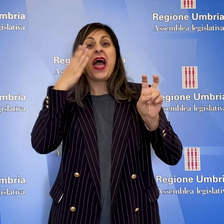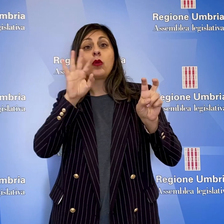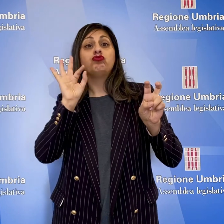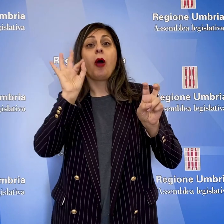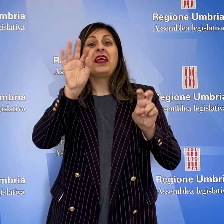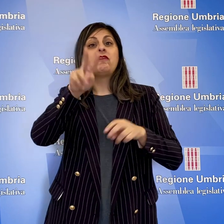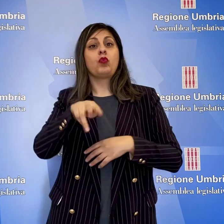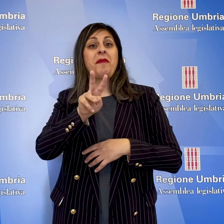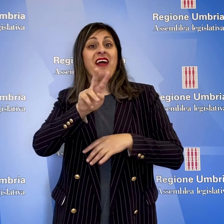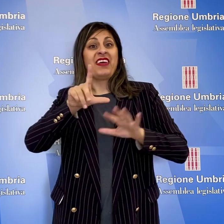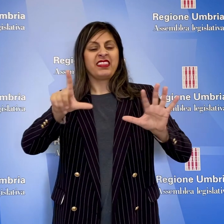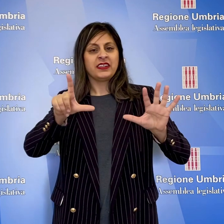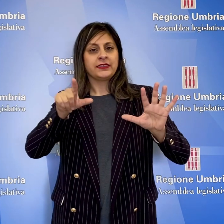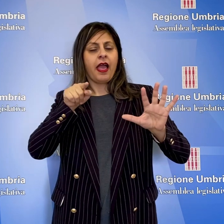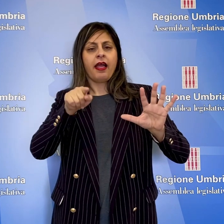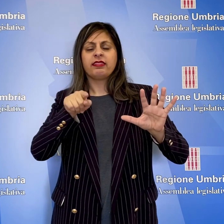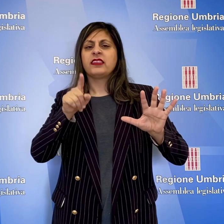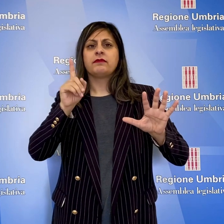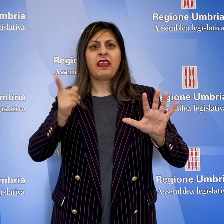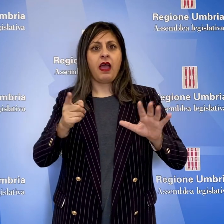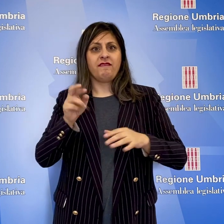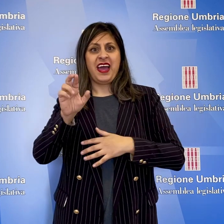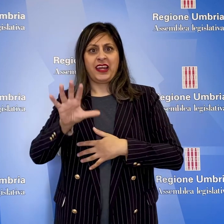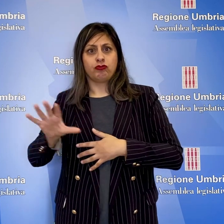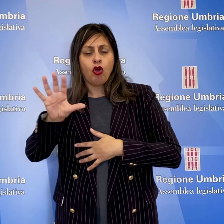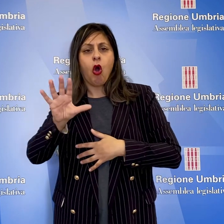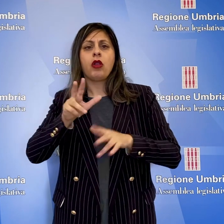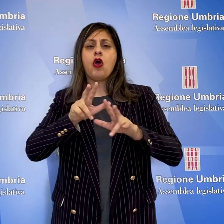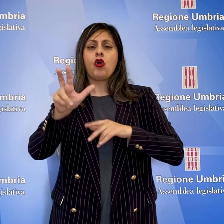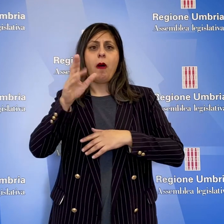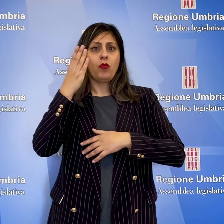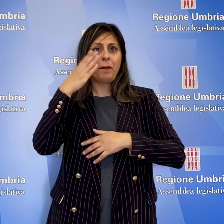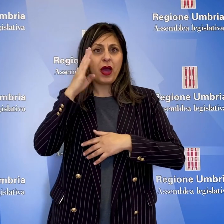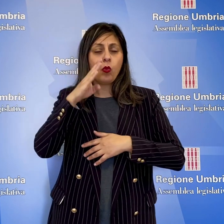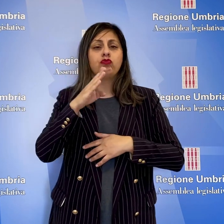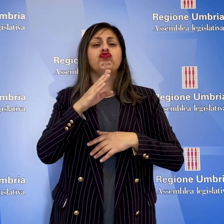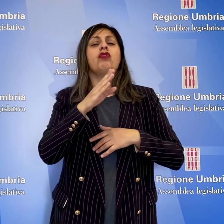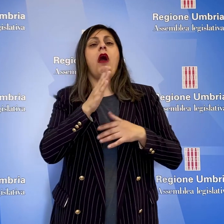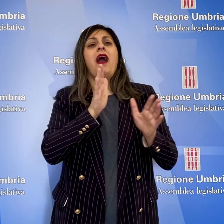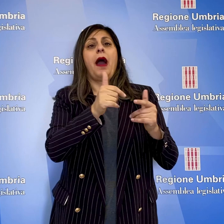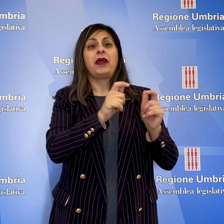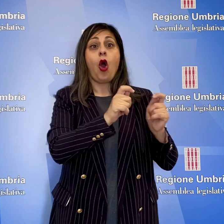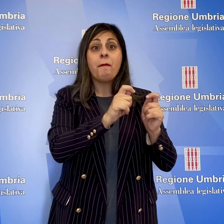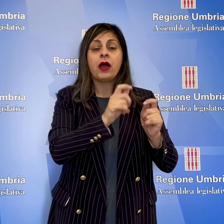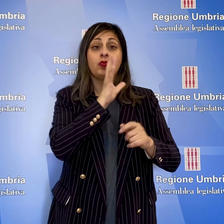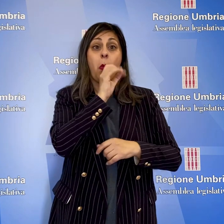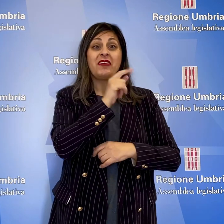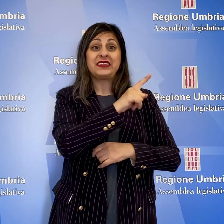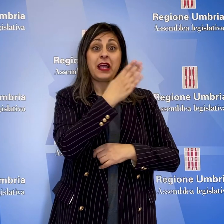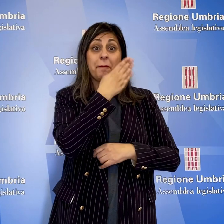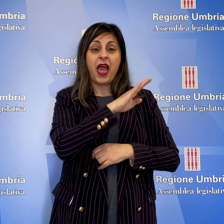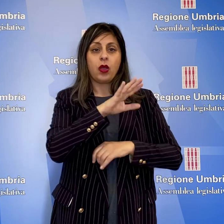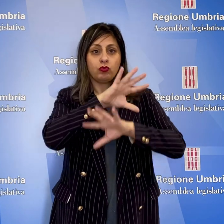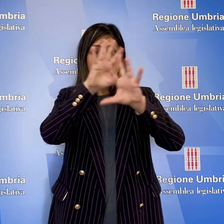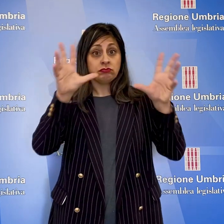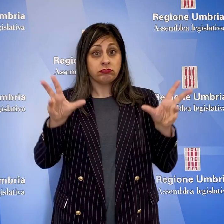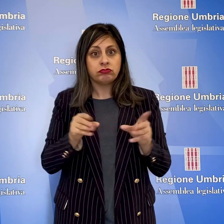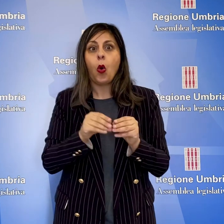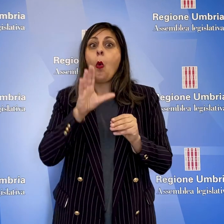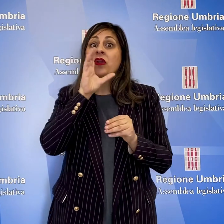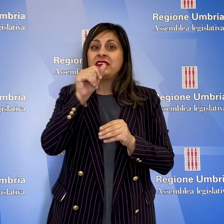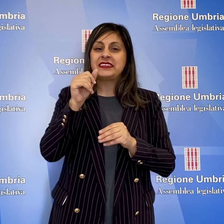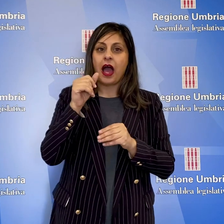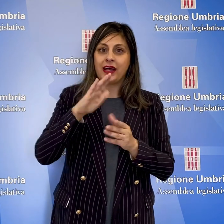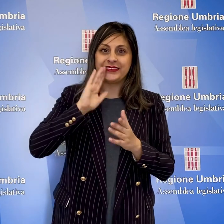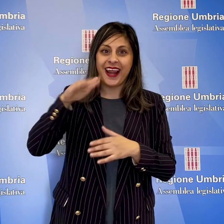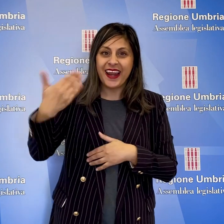Obiettivo 2027, che veda attori la Regione, il Comune di Perugia, la Camera di Commercio, l'Università di Perugia, l